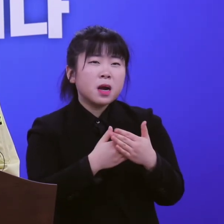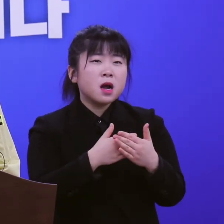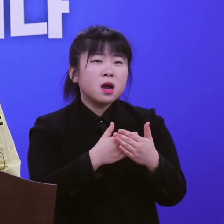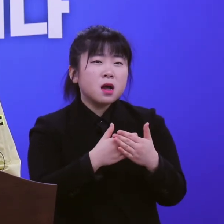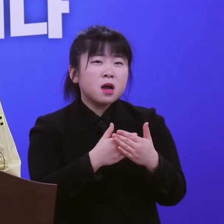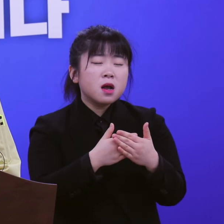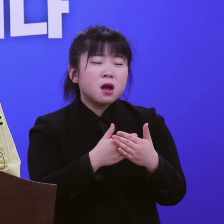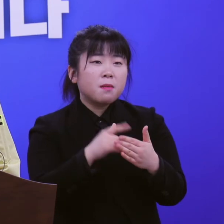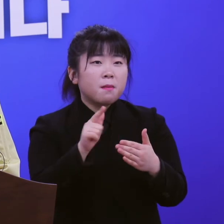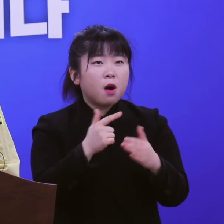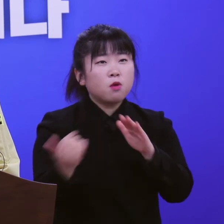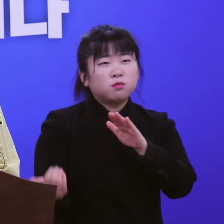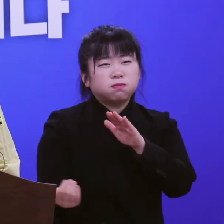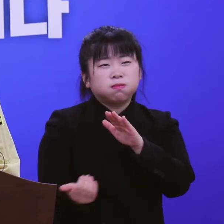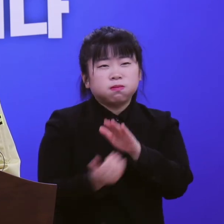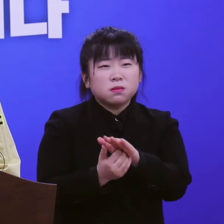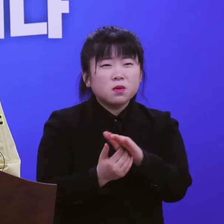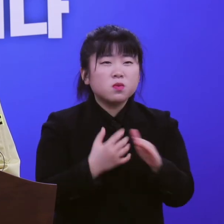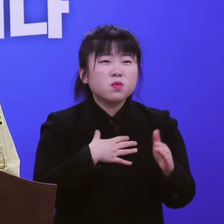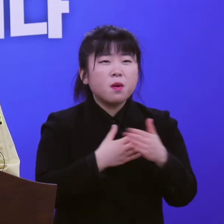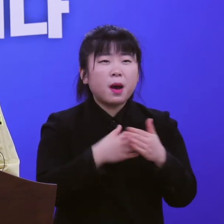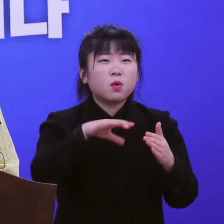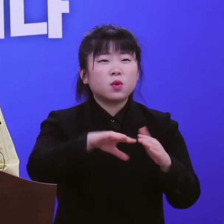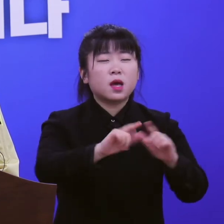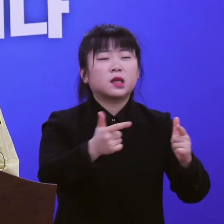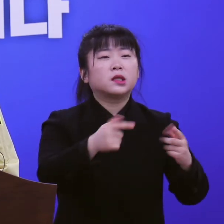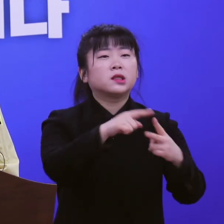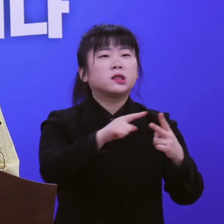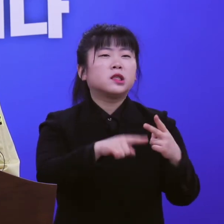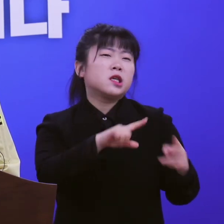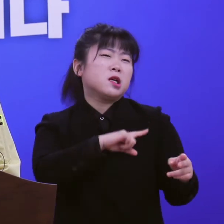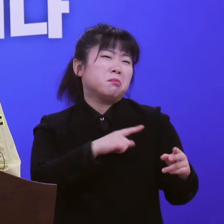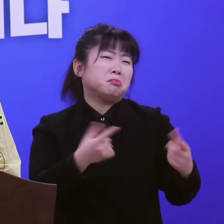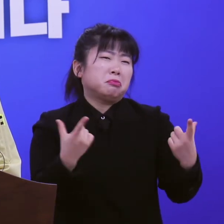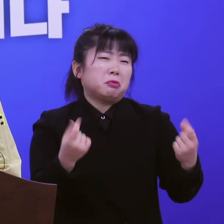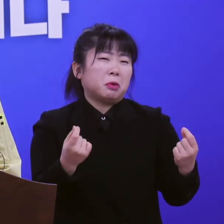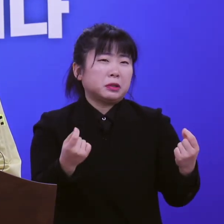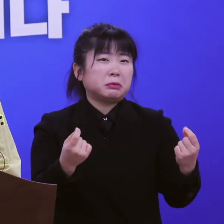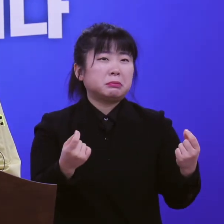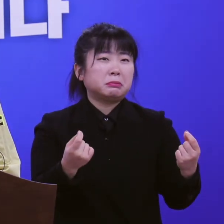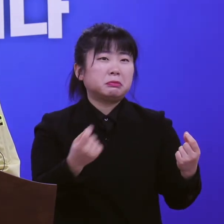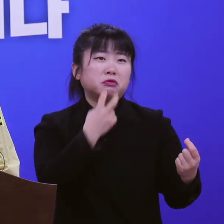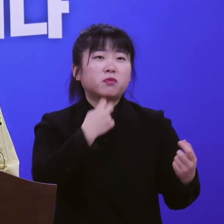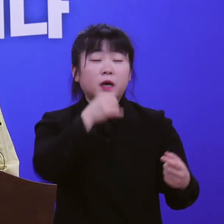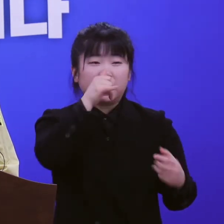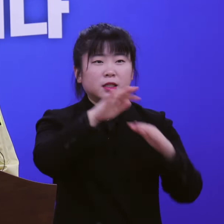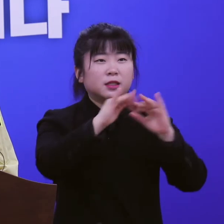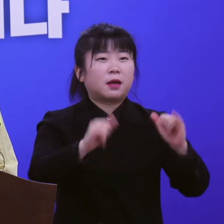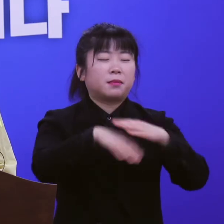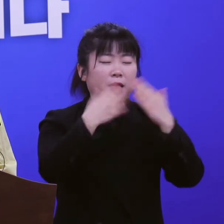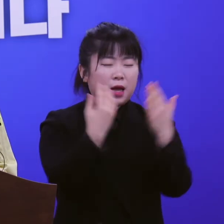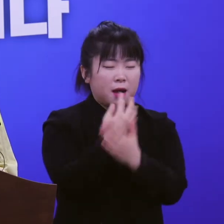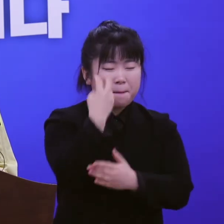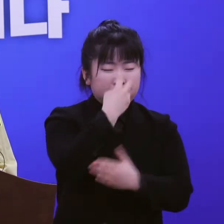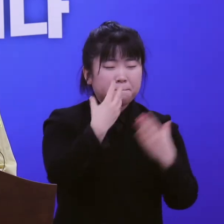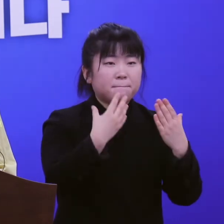중복 명단 등을 제외한 47명에 대해 검사를 실시하였고 전원 음성